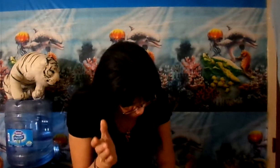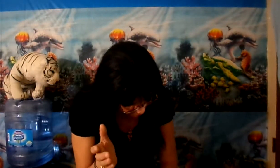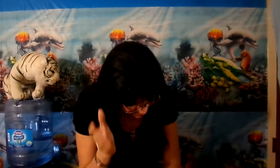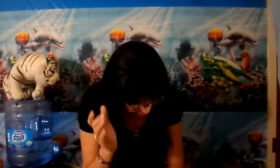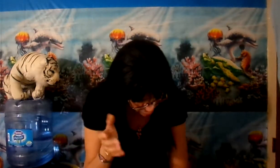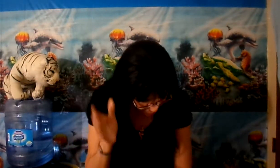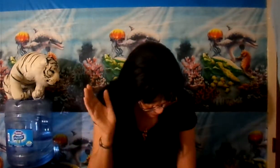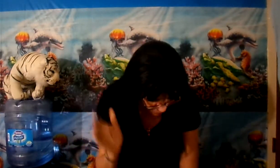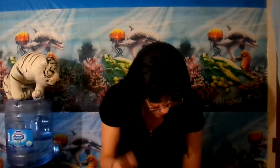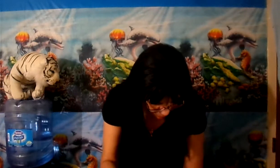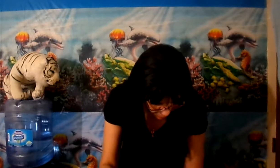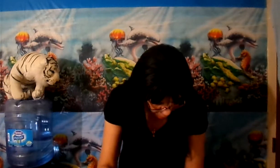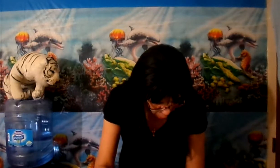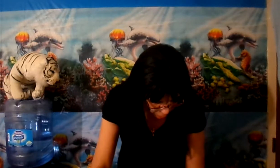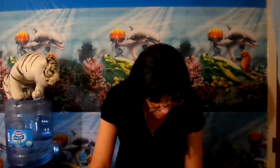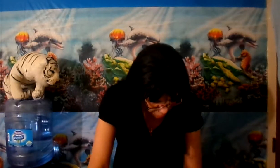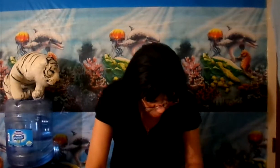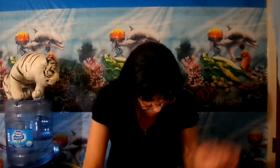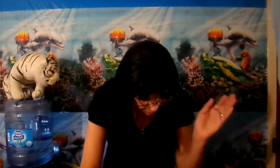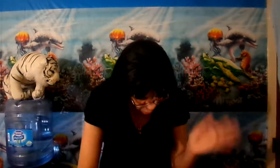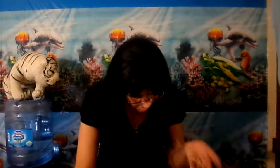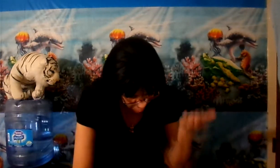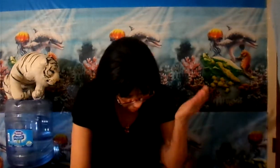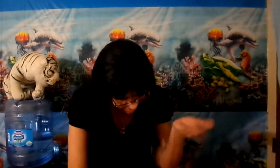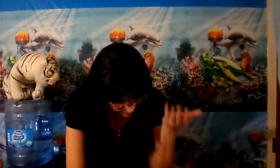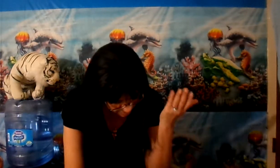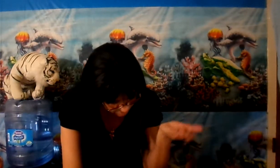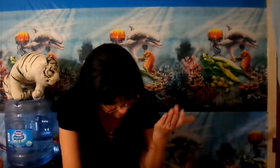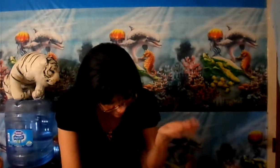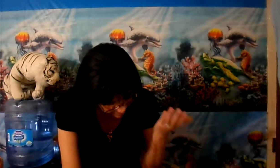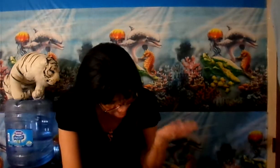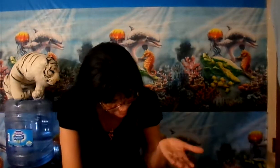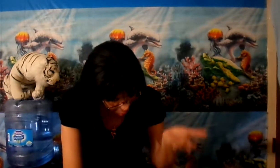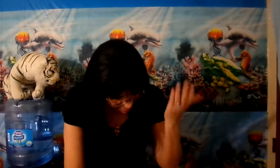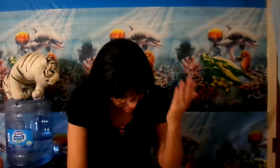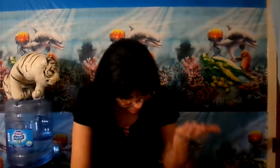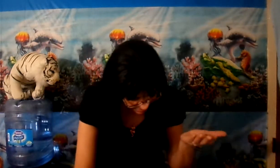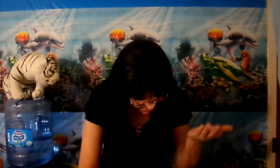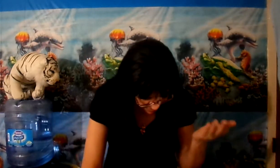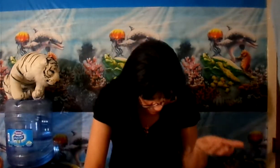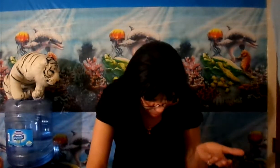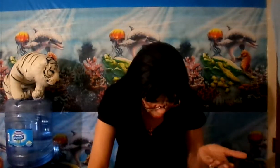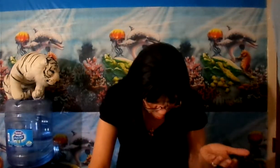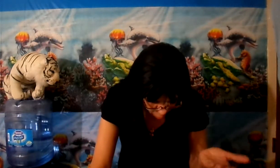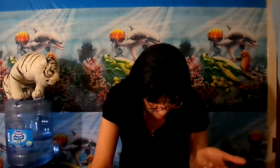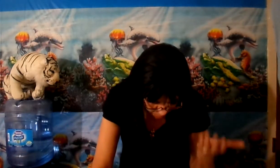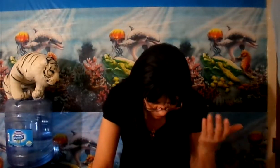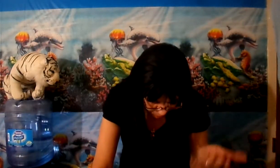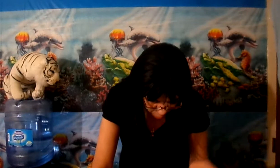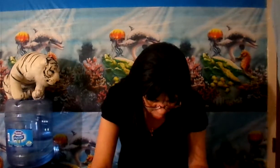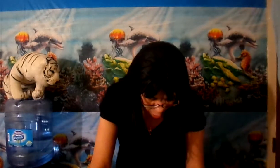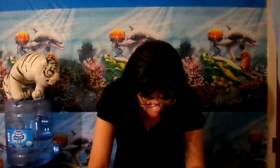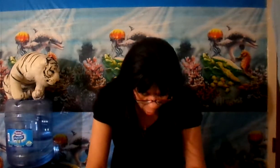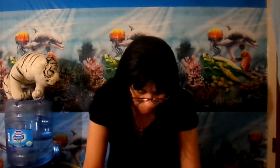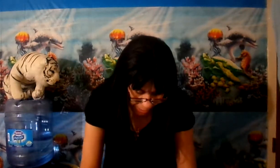casándose y de obsesión matrimonial y fuera del voluntad de Dios. Y de separación y nuevos matrimonios. Los males